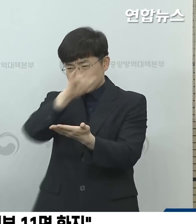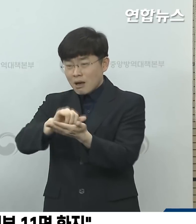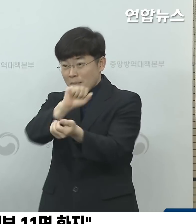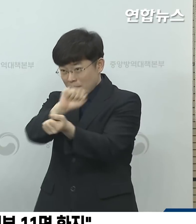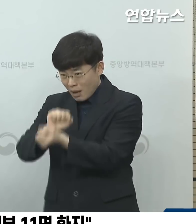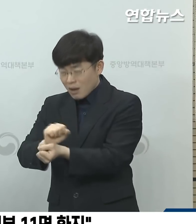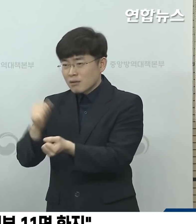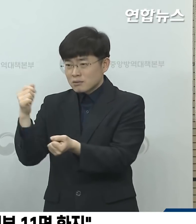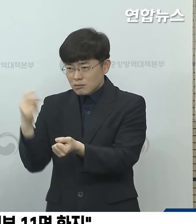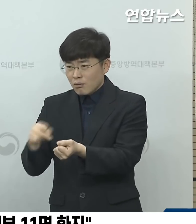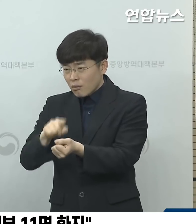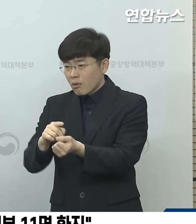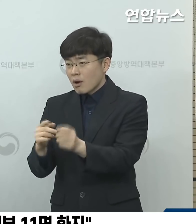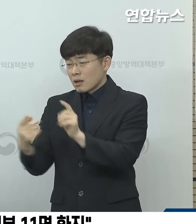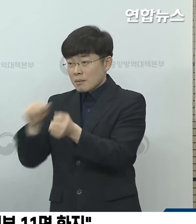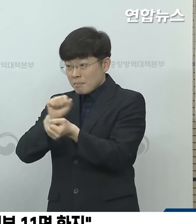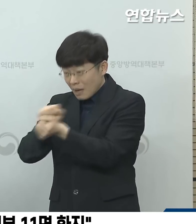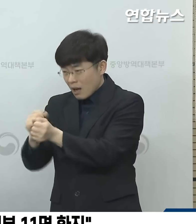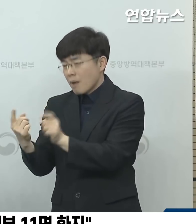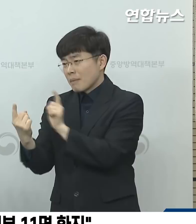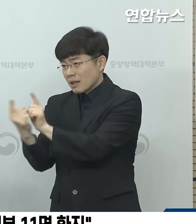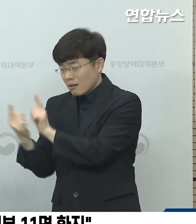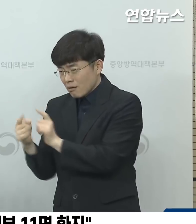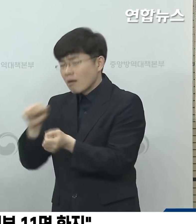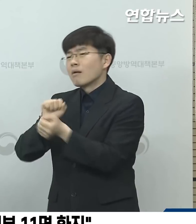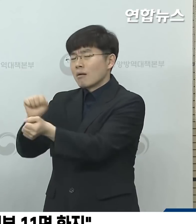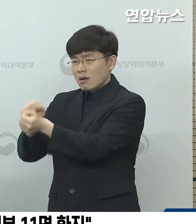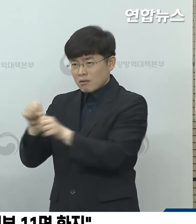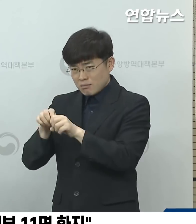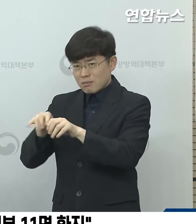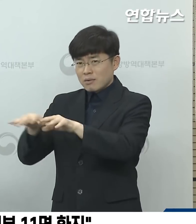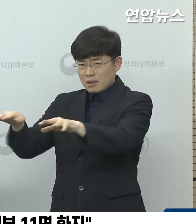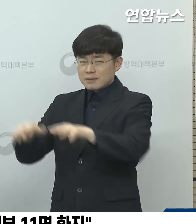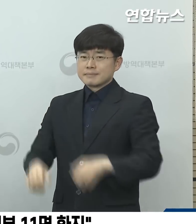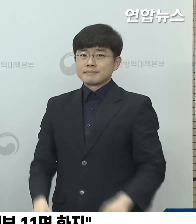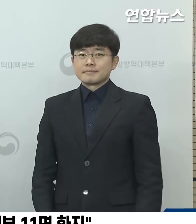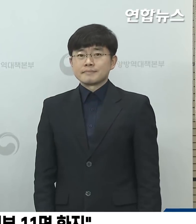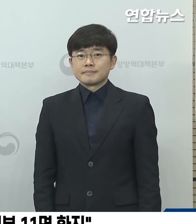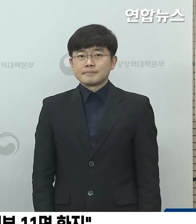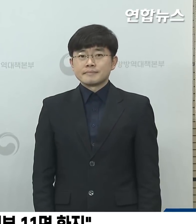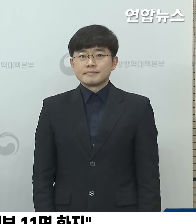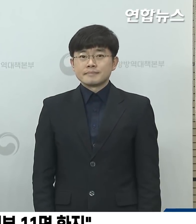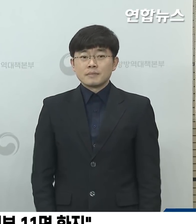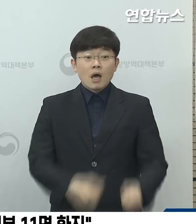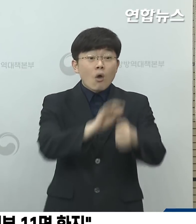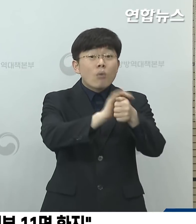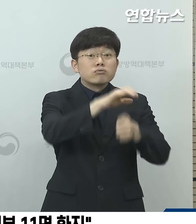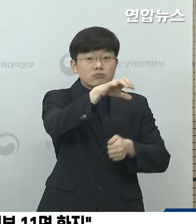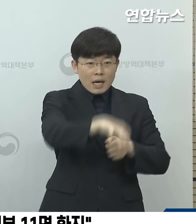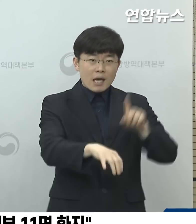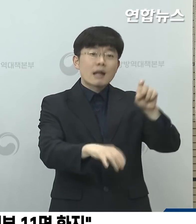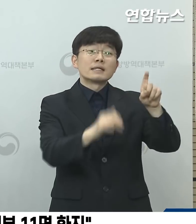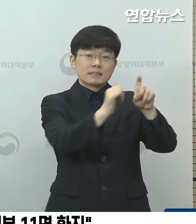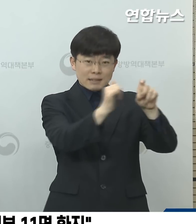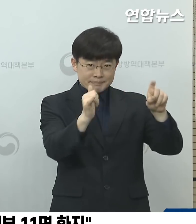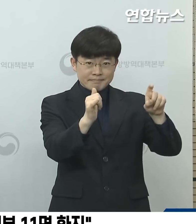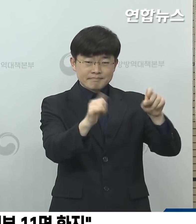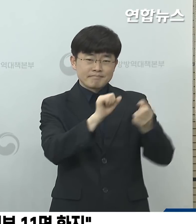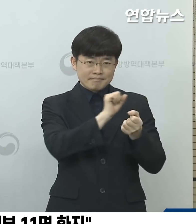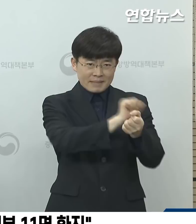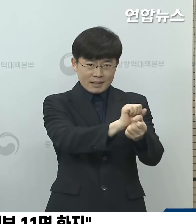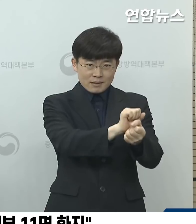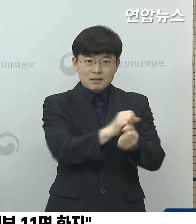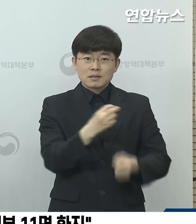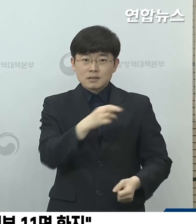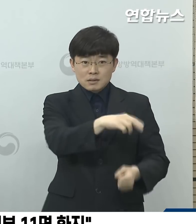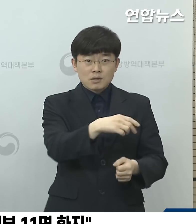확진자의 접촉자에서의 발생이 대부분 보고되고 있습니다. 경북 지역은 11명 보고가 되었고